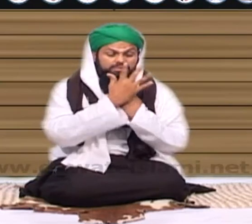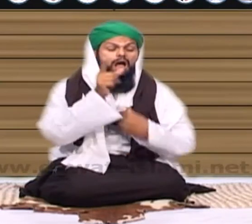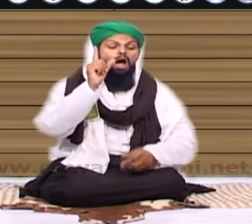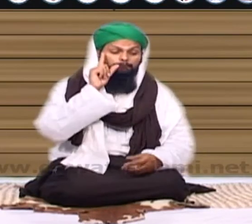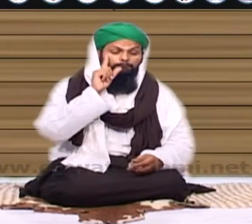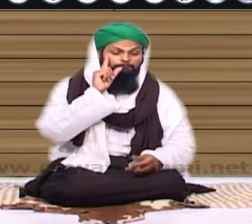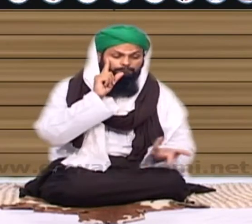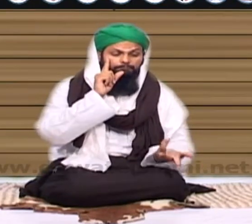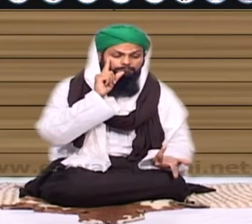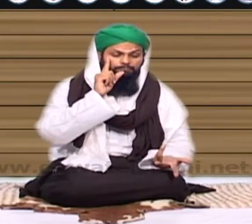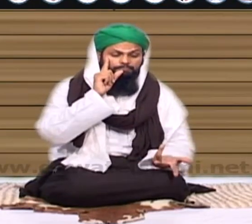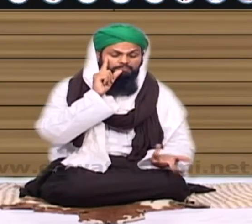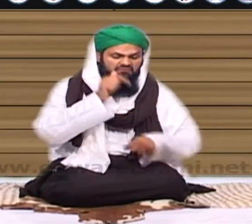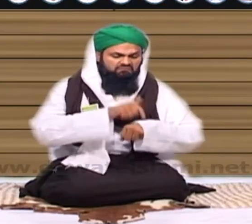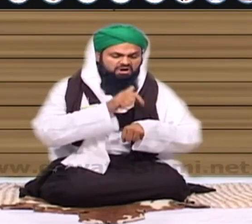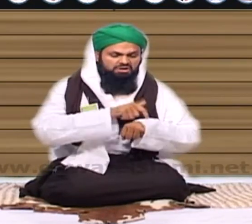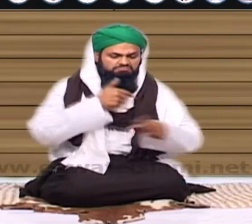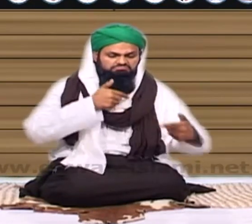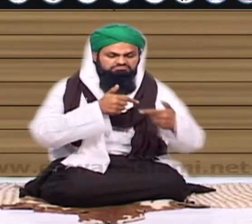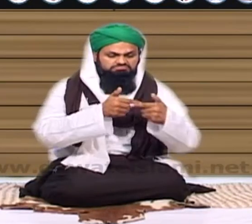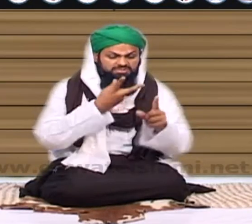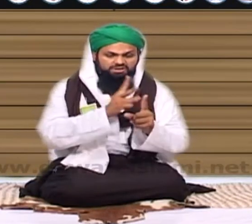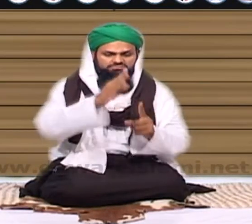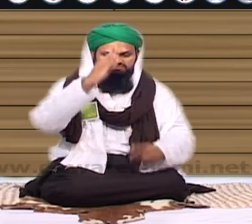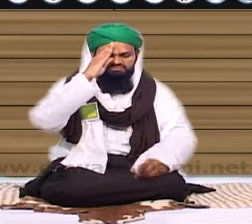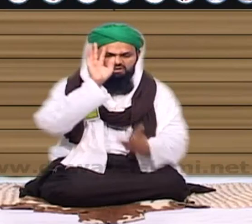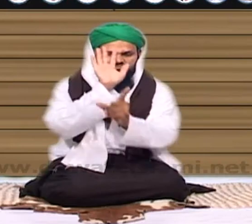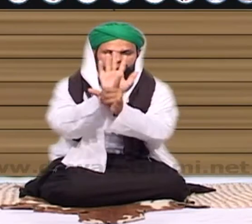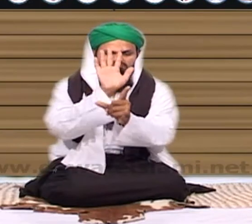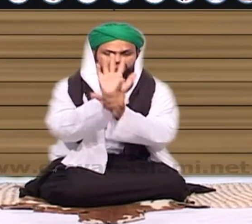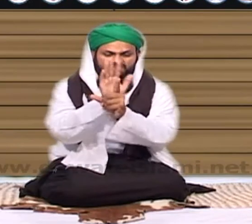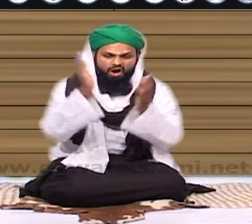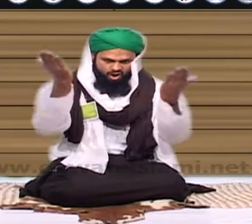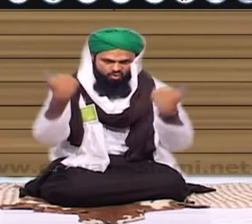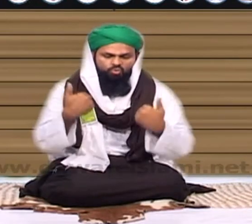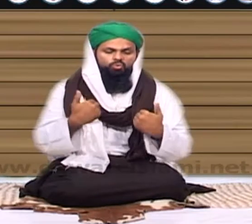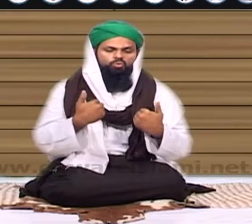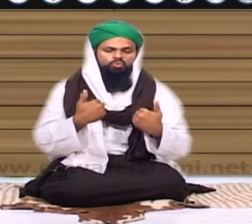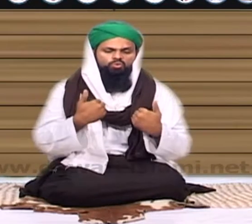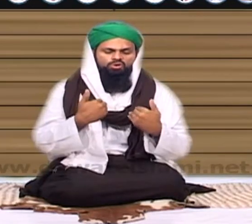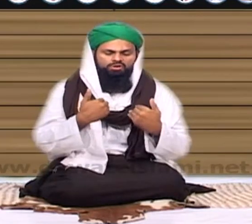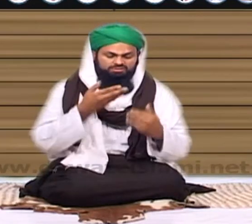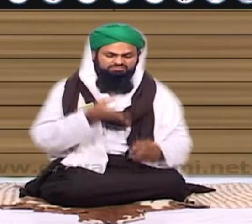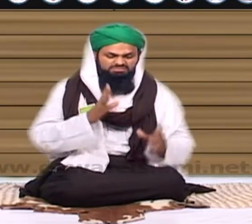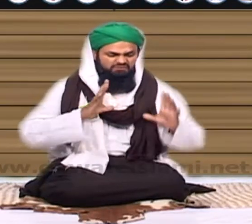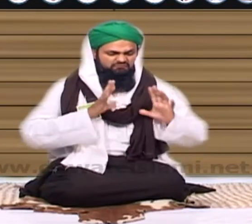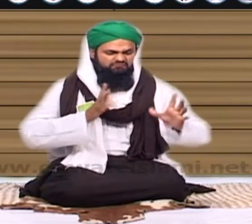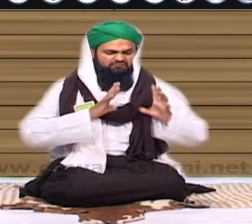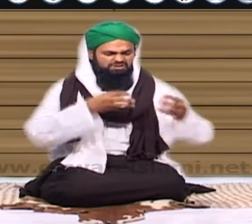ہم اپنی اصلاح کا سامان نہیں کریں گے تو میرے پیارے سال بھائیو دعوت اسلام میں یہ دست دیتے کہ آؤ اس